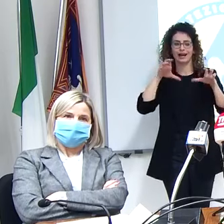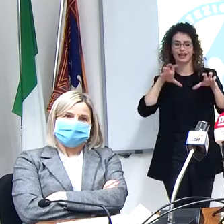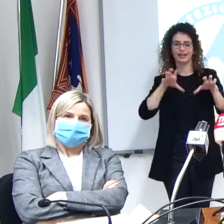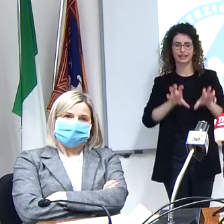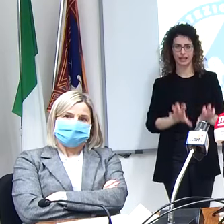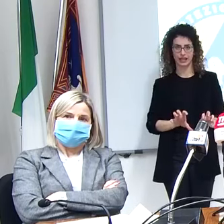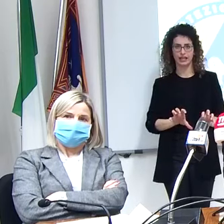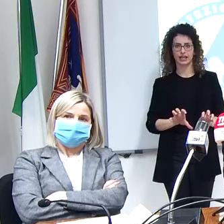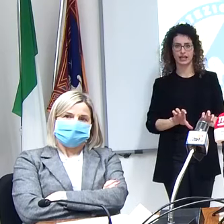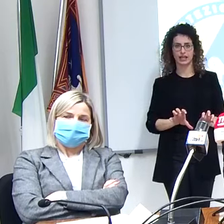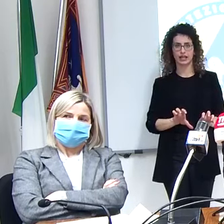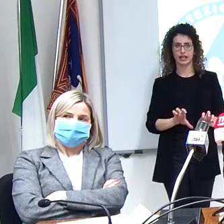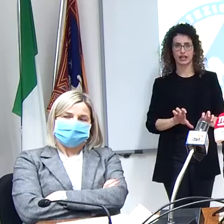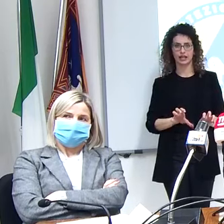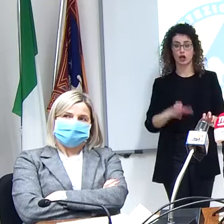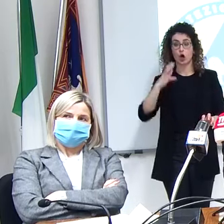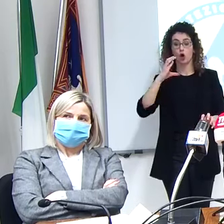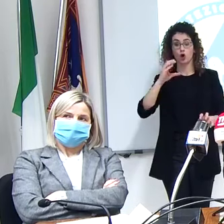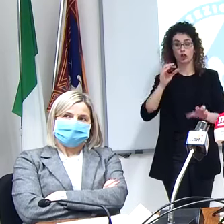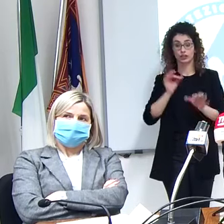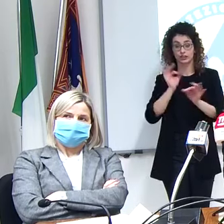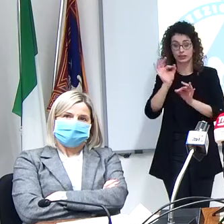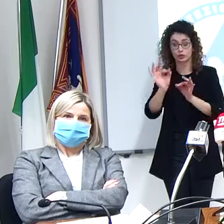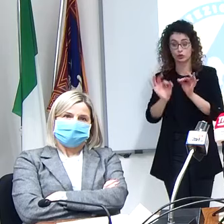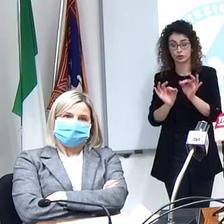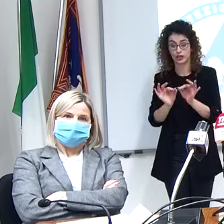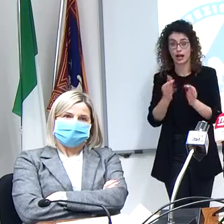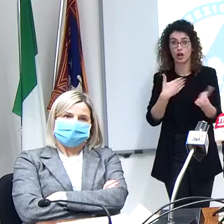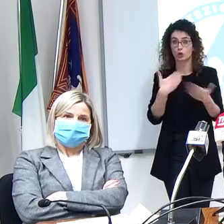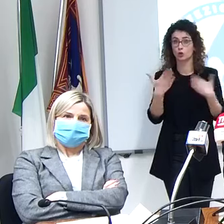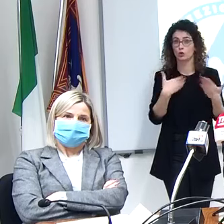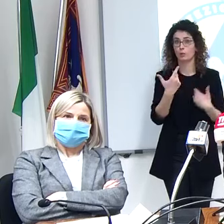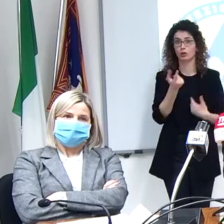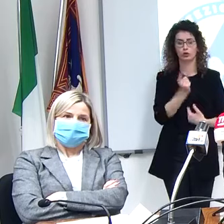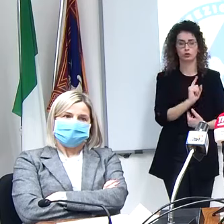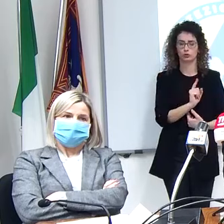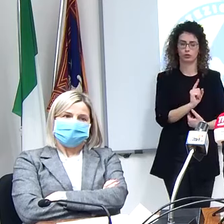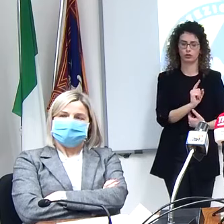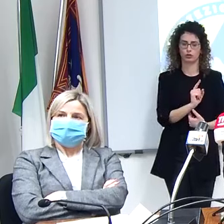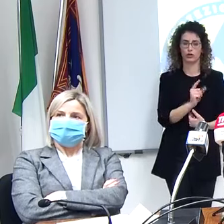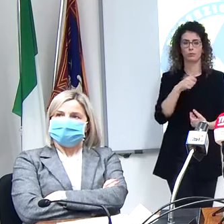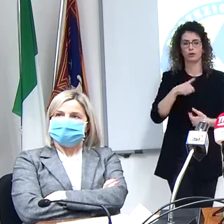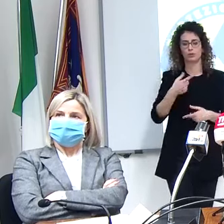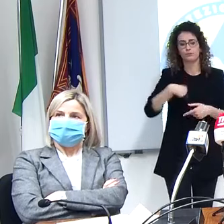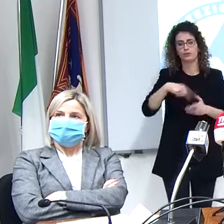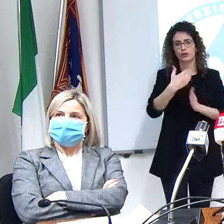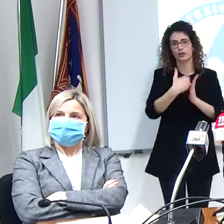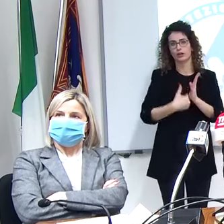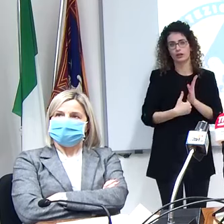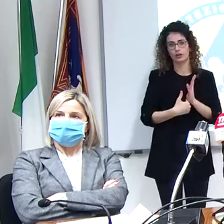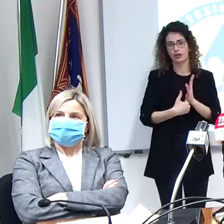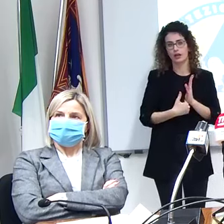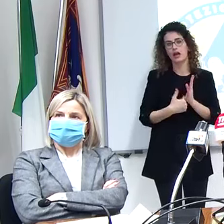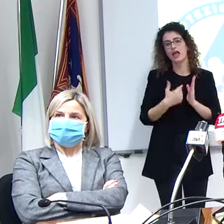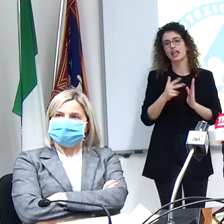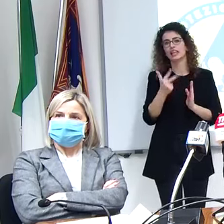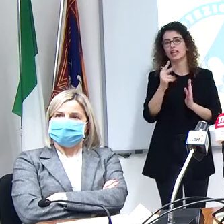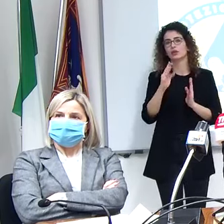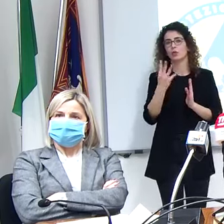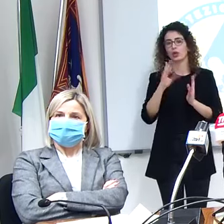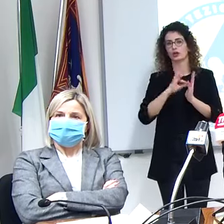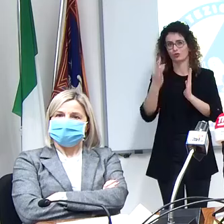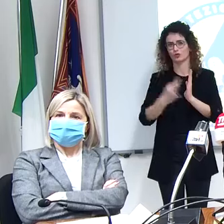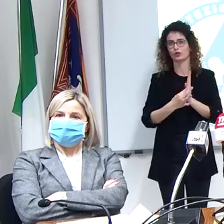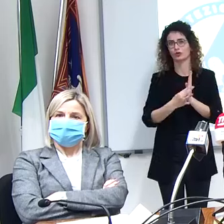importante somministrarlo però non nei primi giorni quindi da noi viene suggerito ad esempio dal terzo quarto giorno